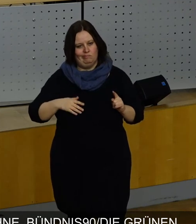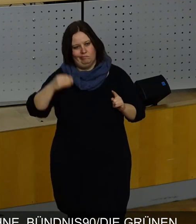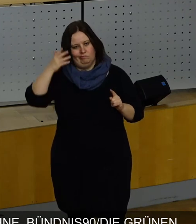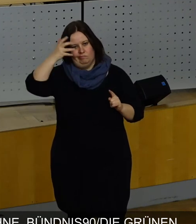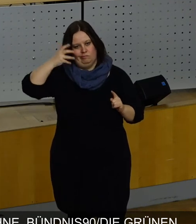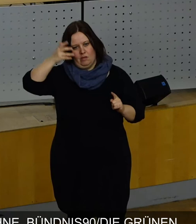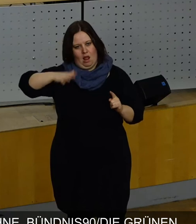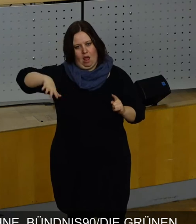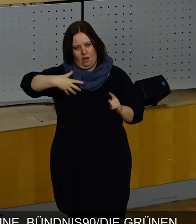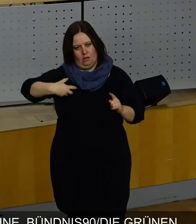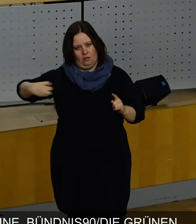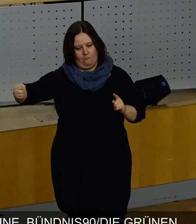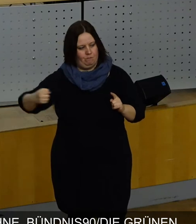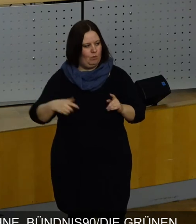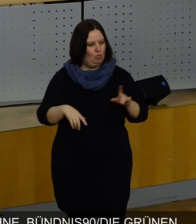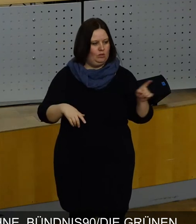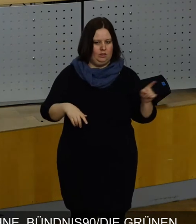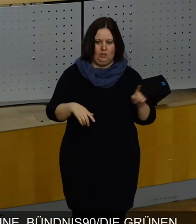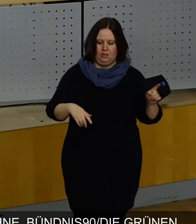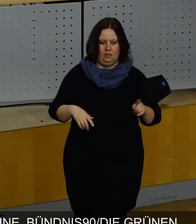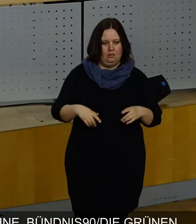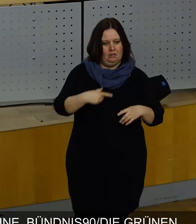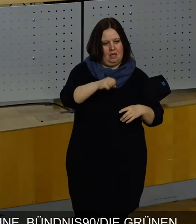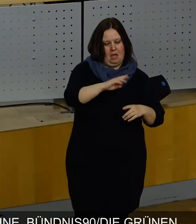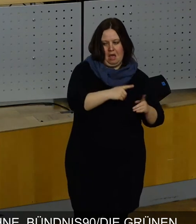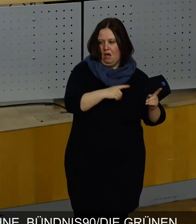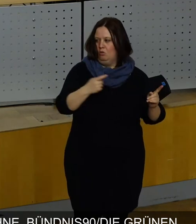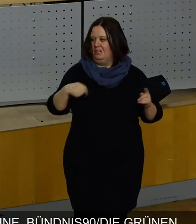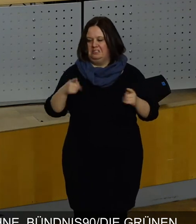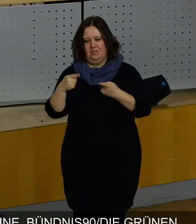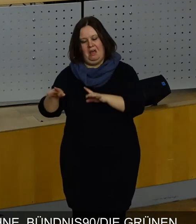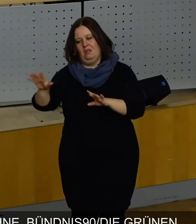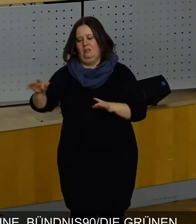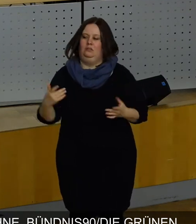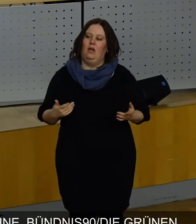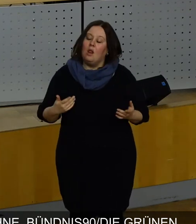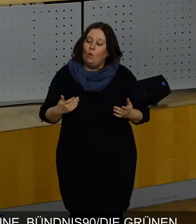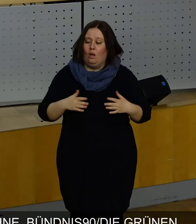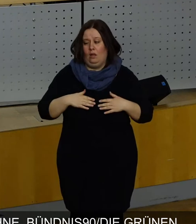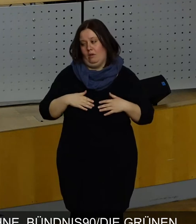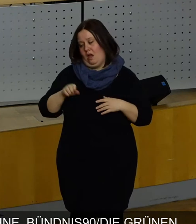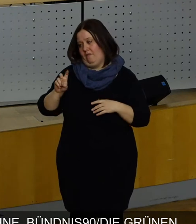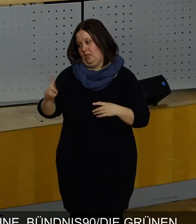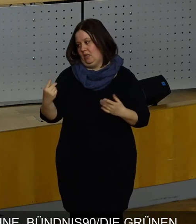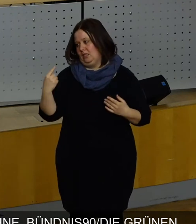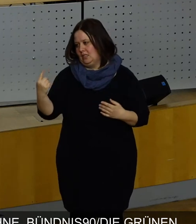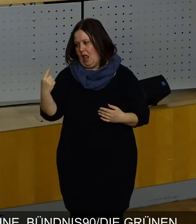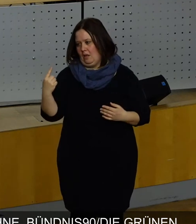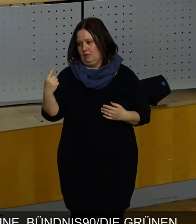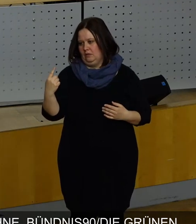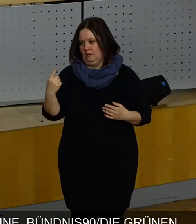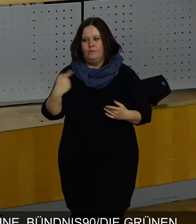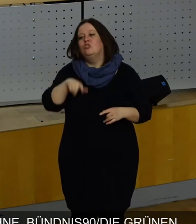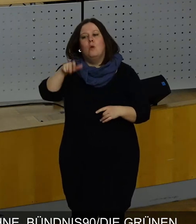ziehen lässt. Hier gehe er, da die anderen. Und jetzt sage ich es mal, liebe AfD, Sie sind nicht